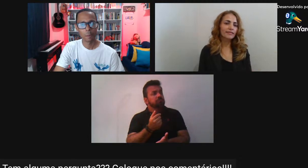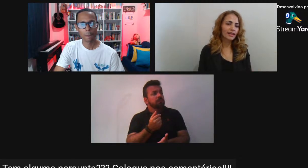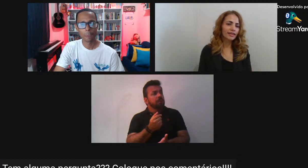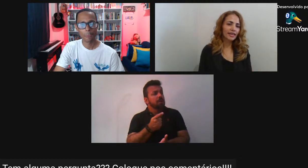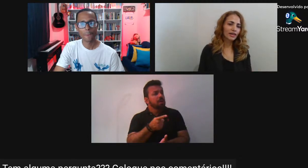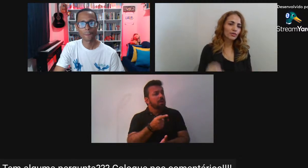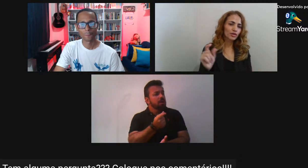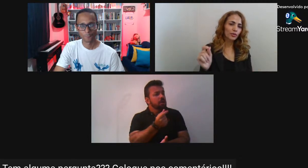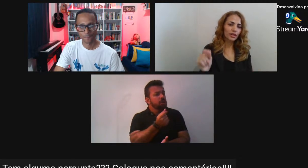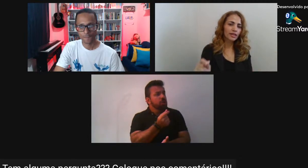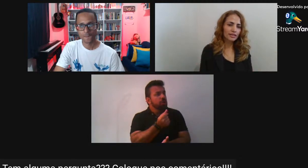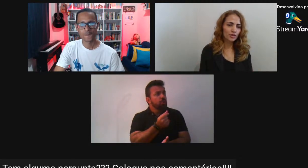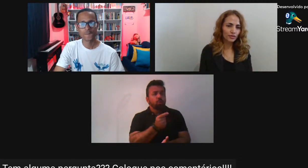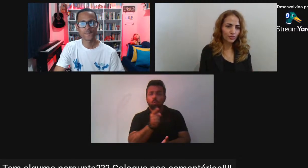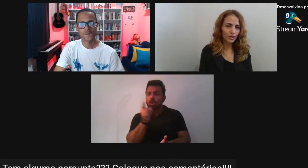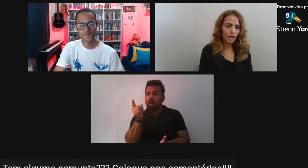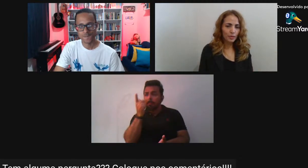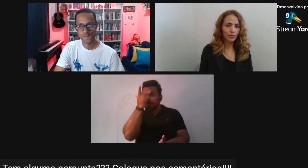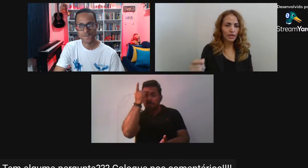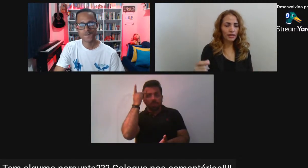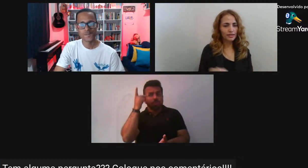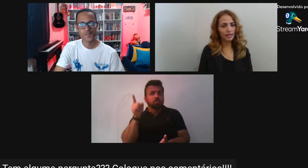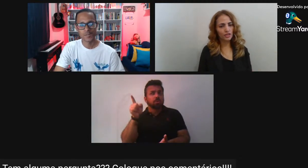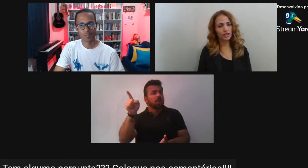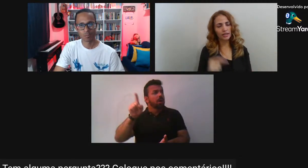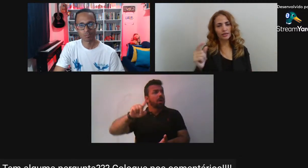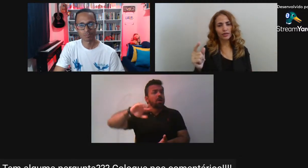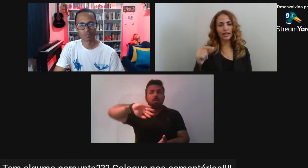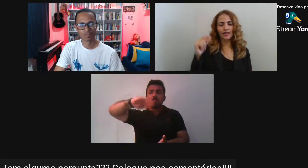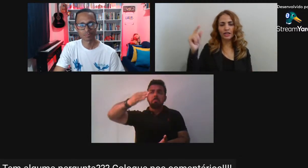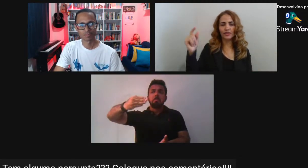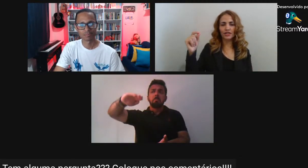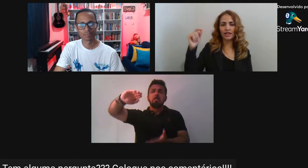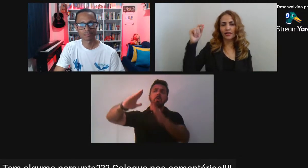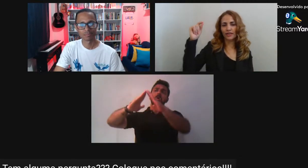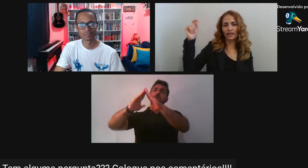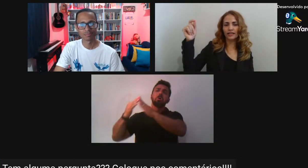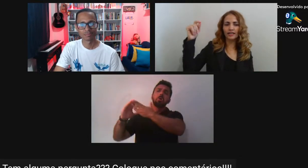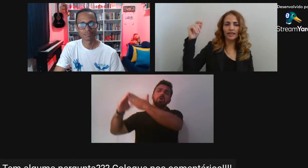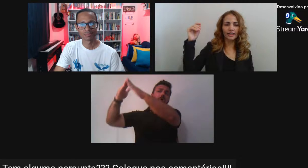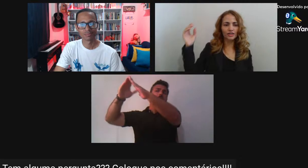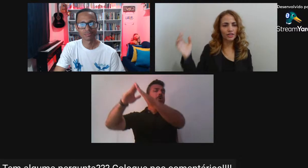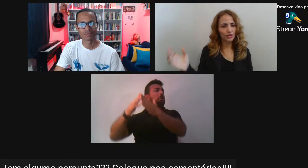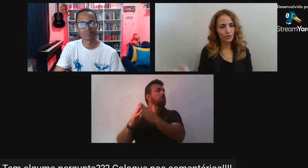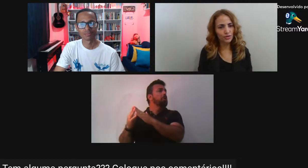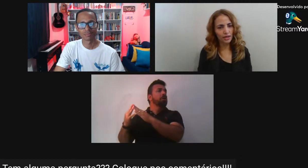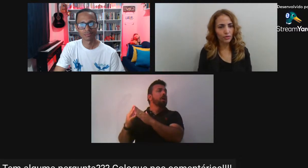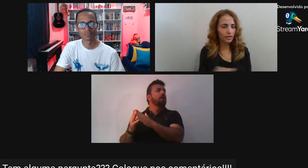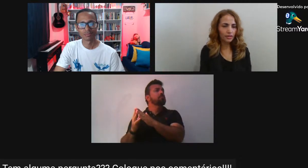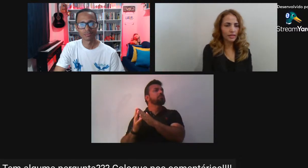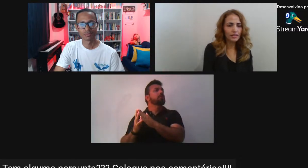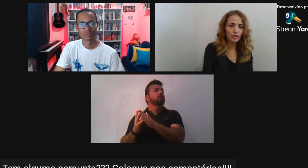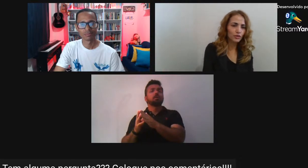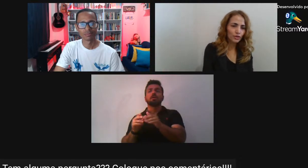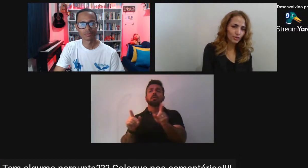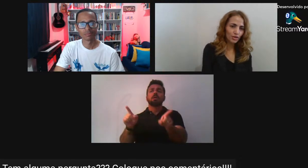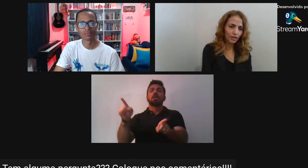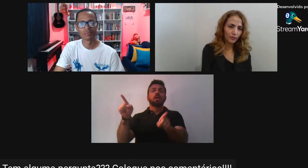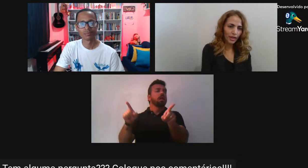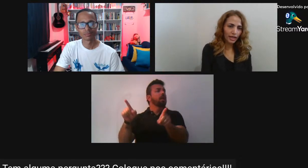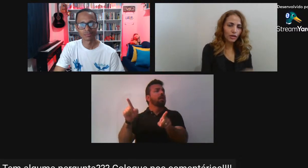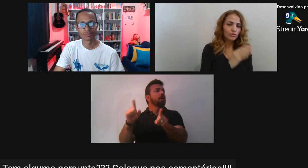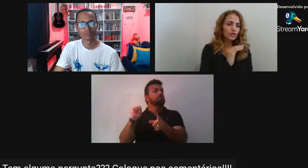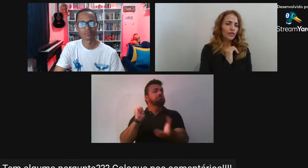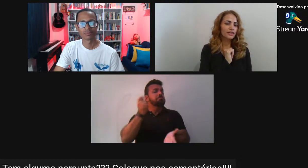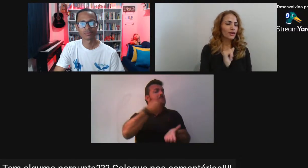pode pagar É o seu poder aquisitivo Porque antes Ela tinha intelectualidade Ela viajava Ela lia Ela tinha instrução Que essas pessoas Não